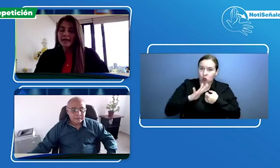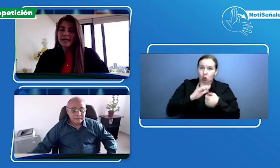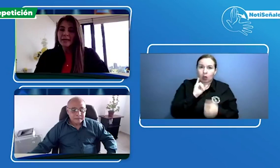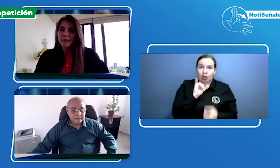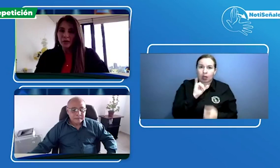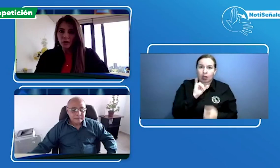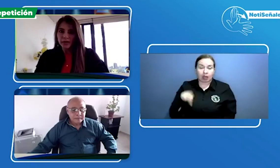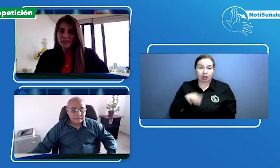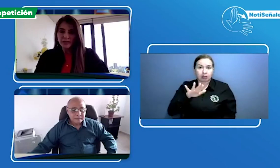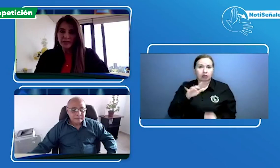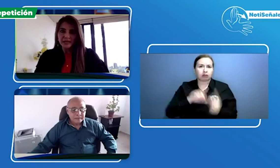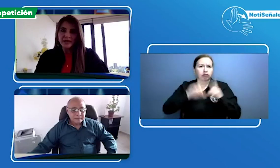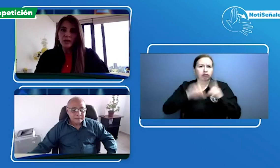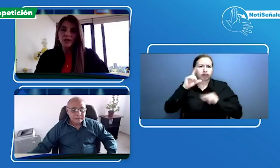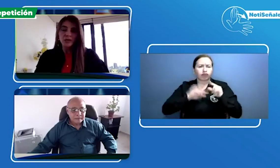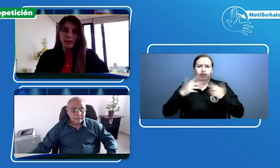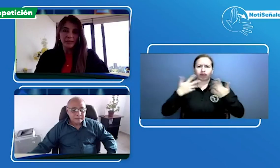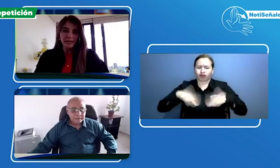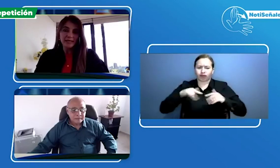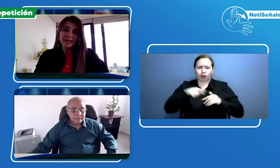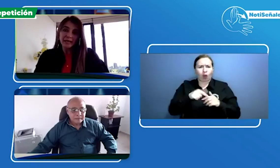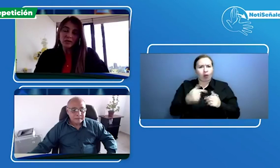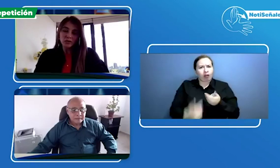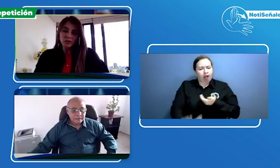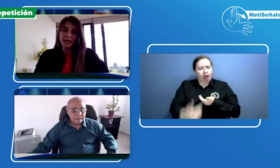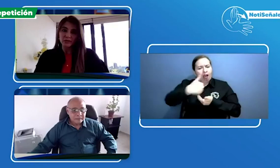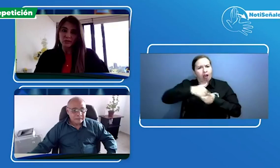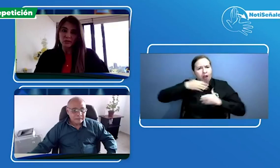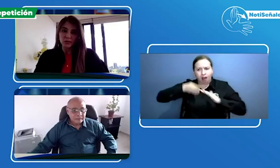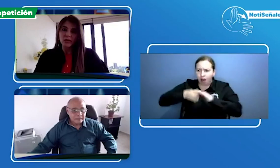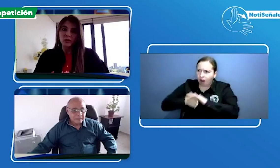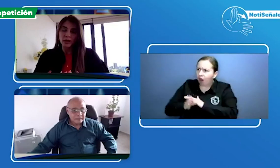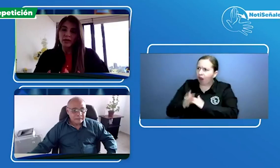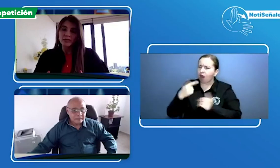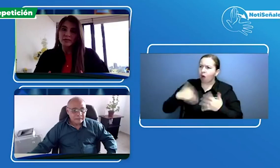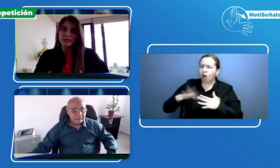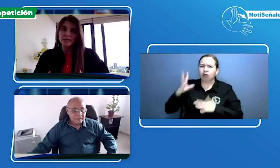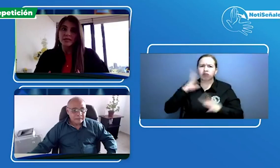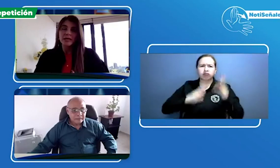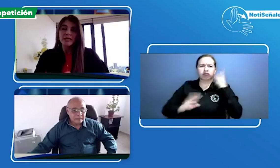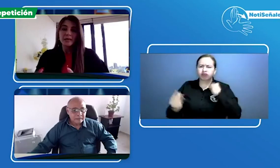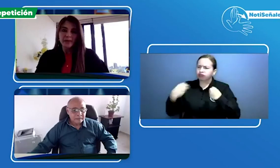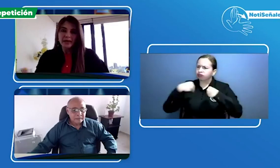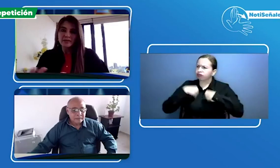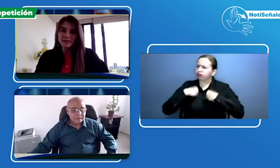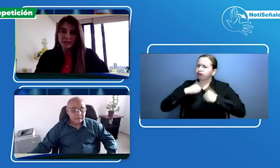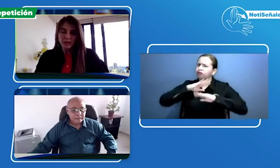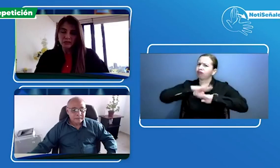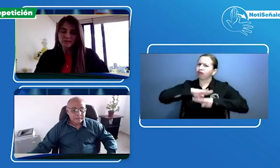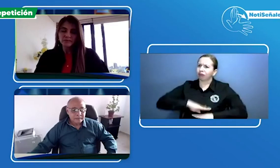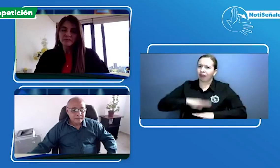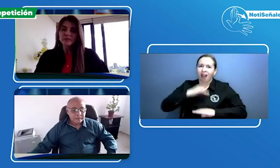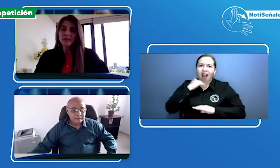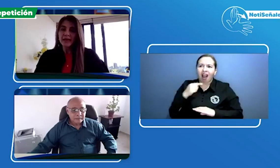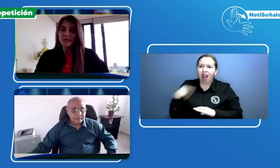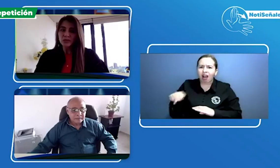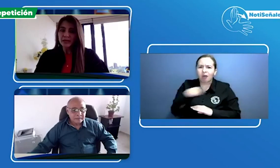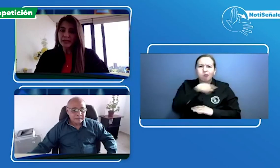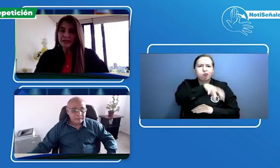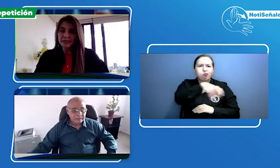la mejor experiencia cuando entran y tengan contacto con alguna de nuestras IPS de salud. Eso quiere decir